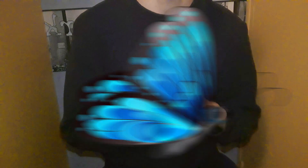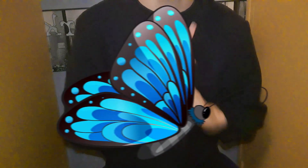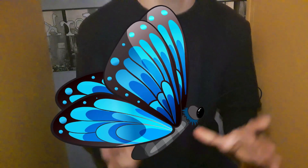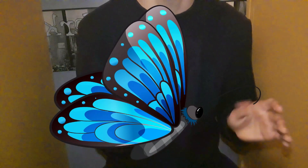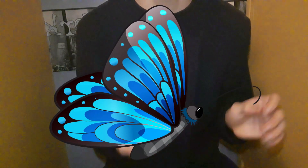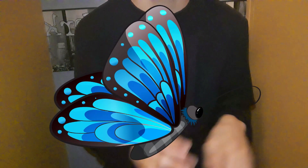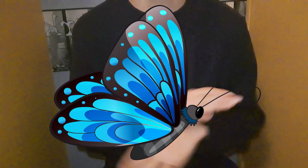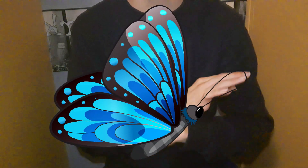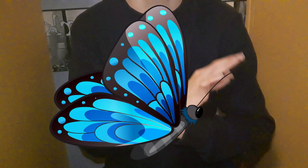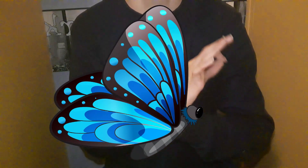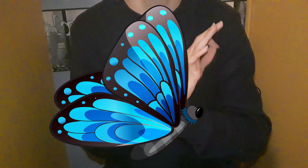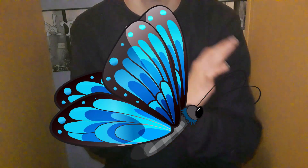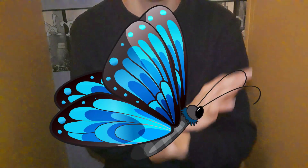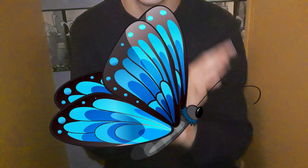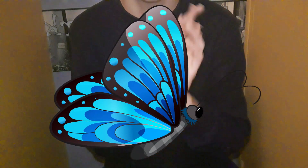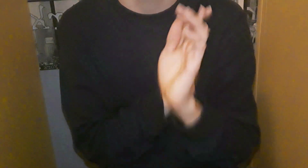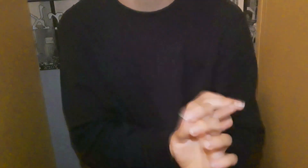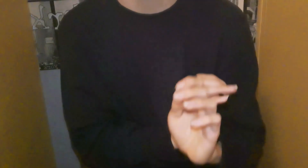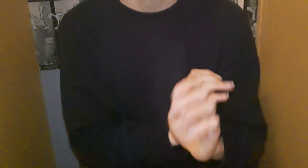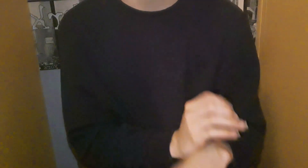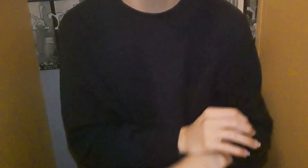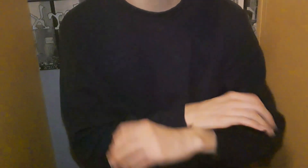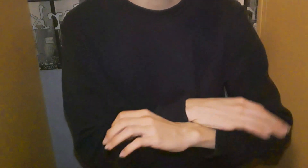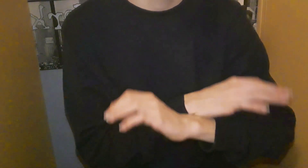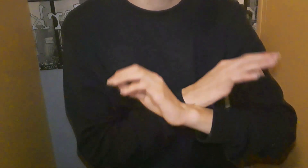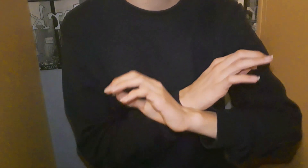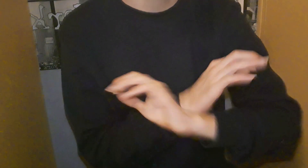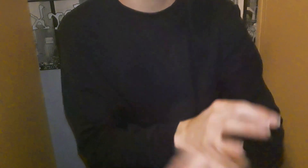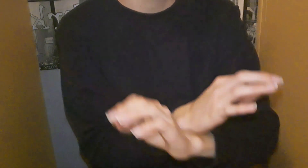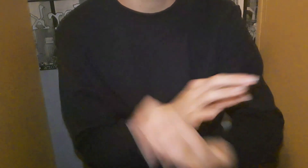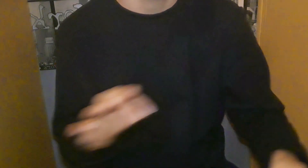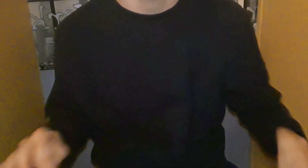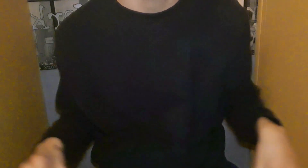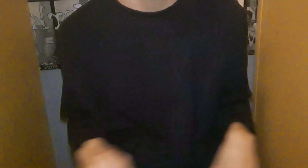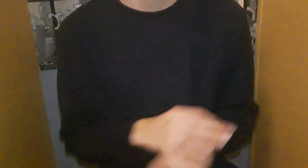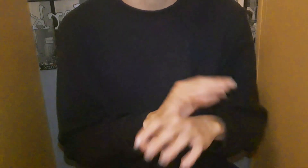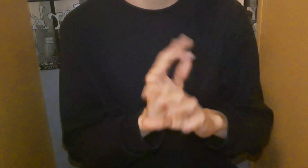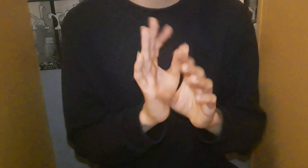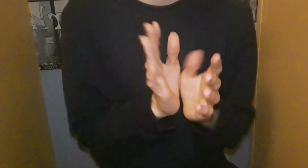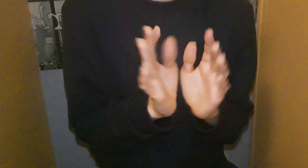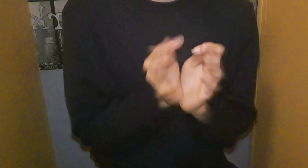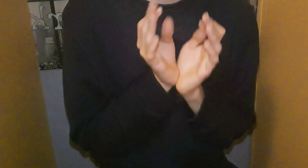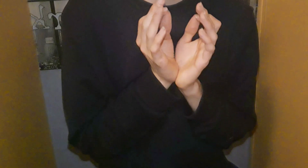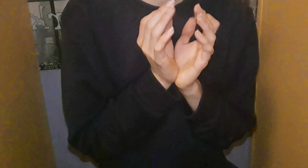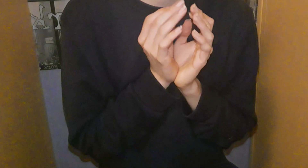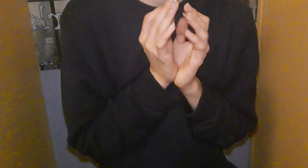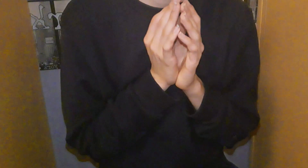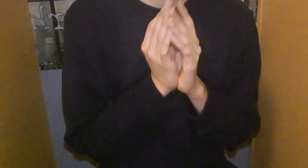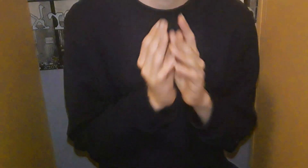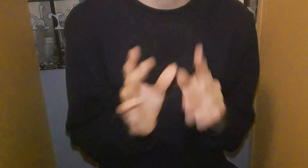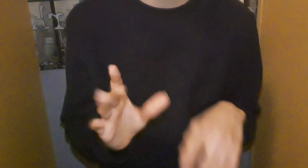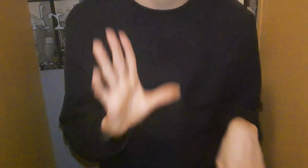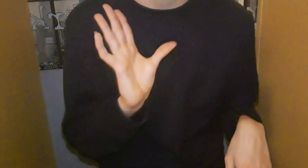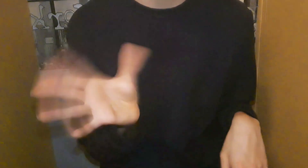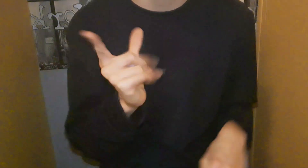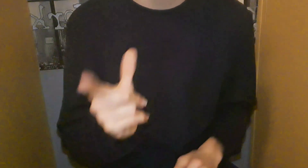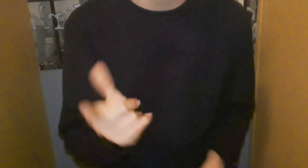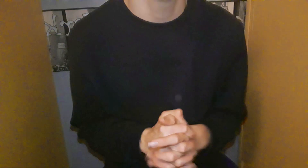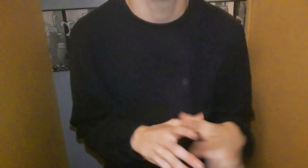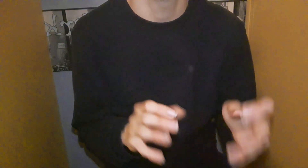papillons Alors ça, c'est mon animal préféré Mais vraiment préféré, préféré Je sais pas vraiment si le d'ailleurs, c le seul insecte Mais c'est